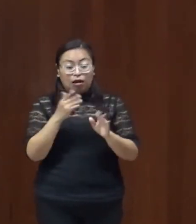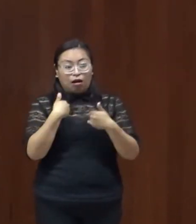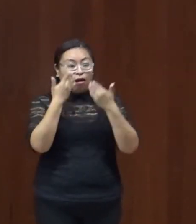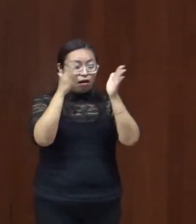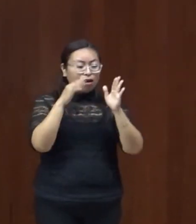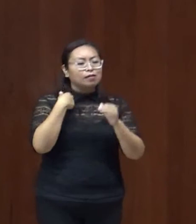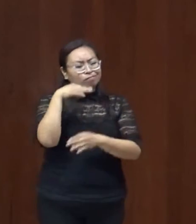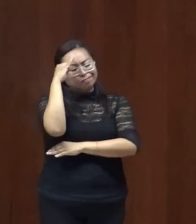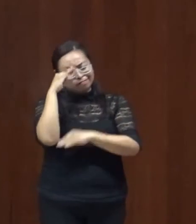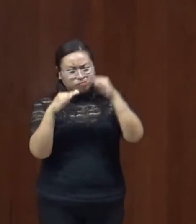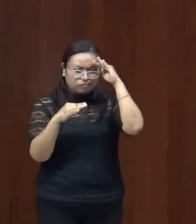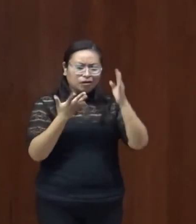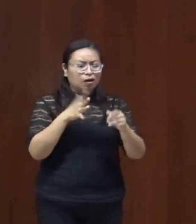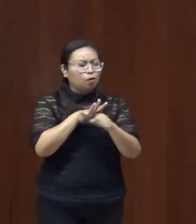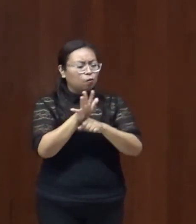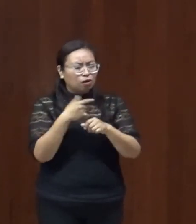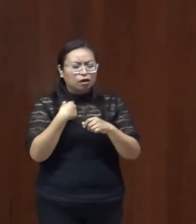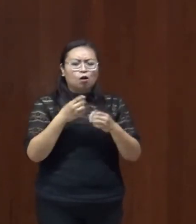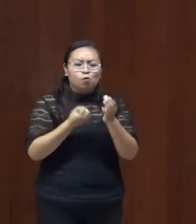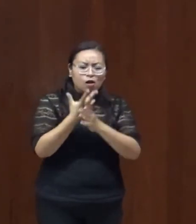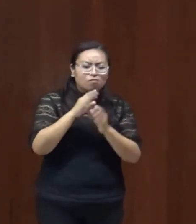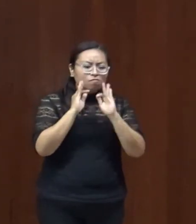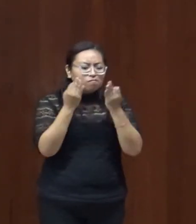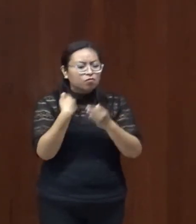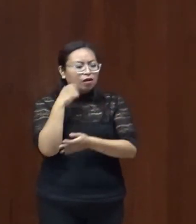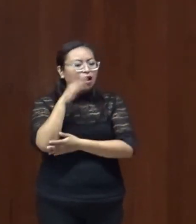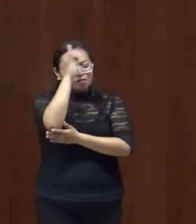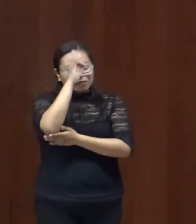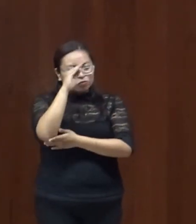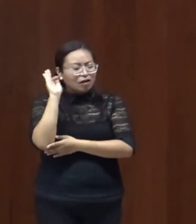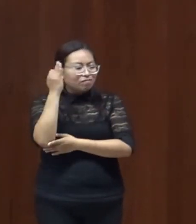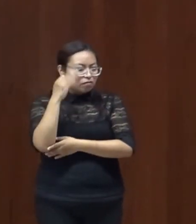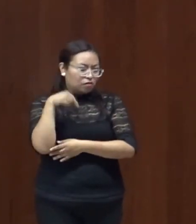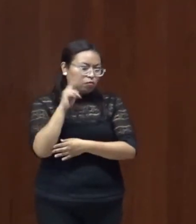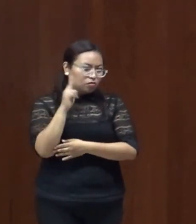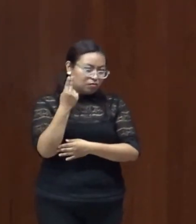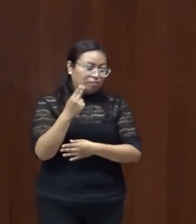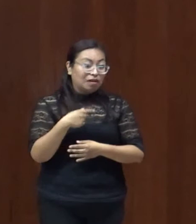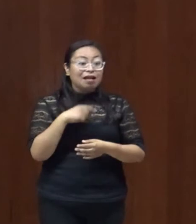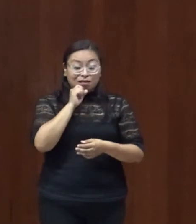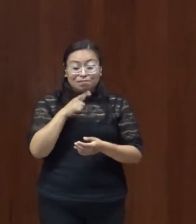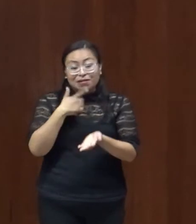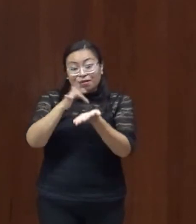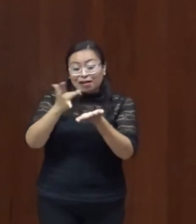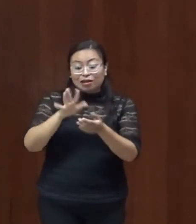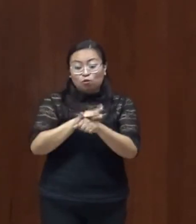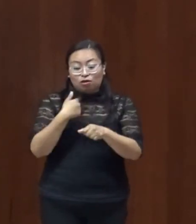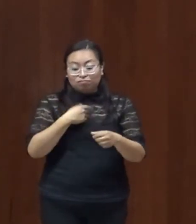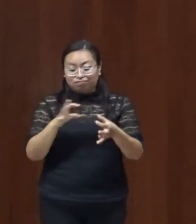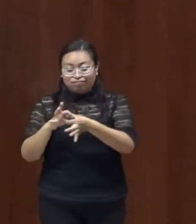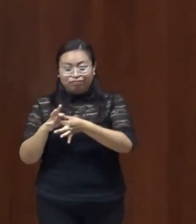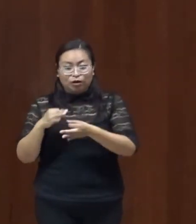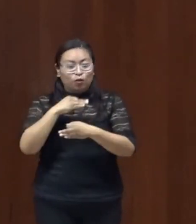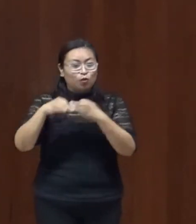pensar y repensarnos como facultad por otra parte agradezco estos cruces que también la doctora Damián